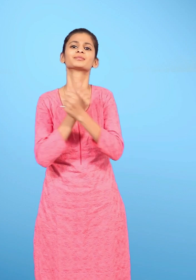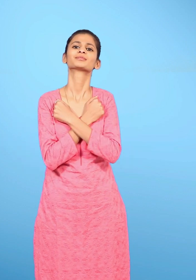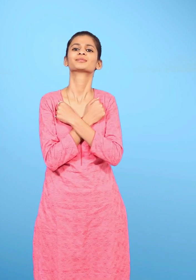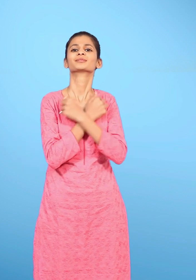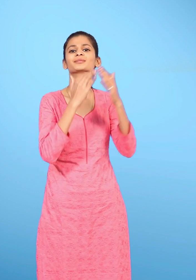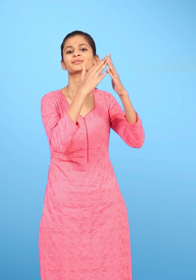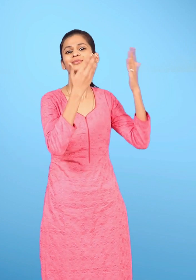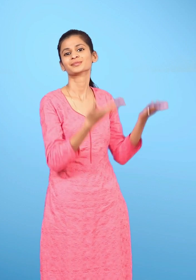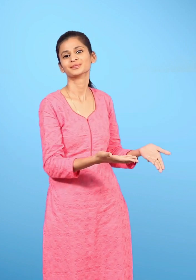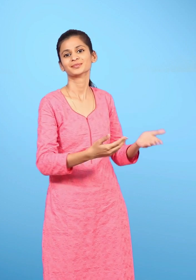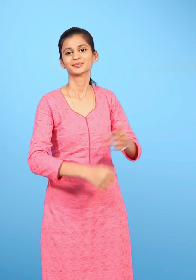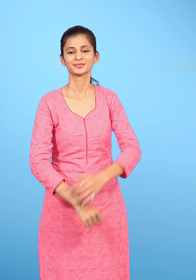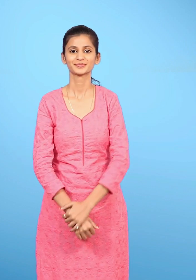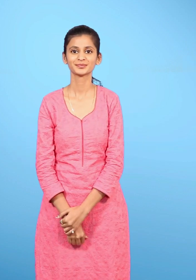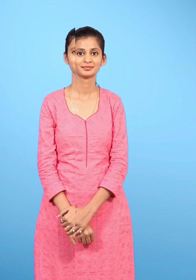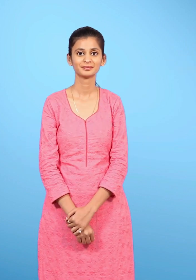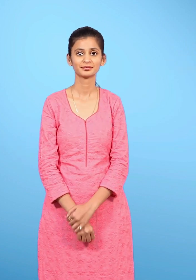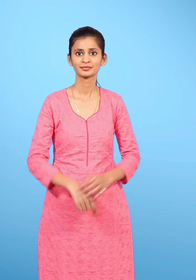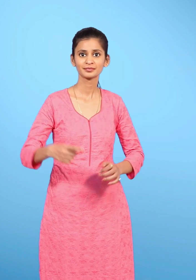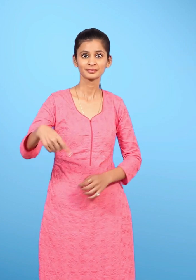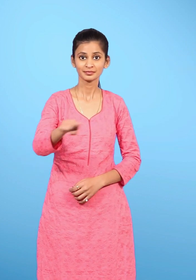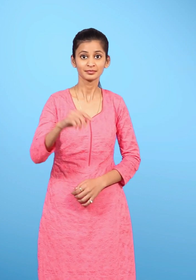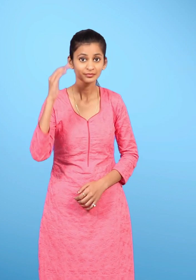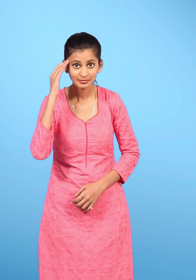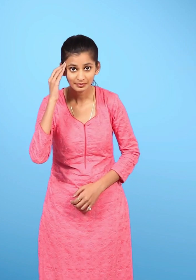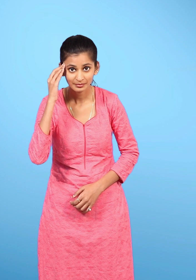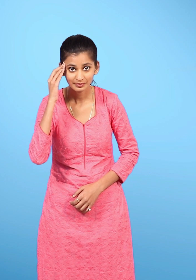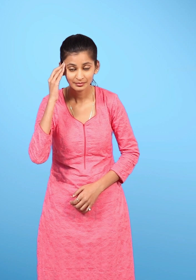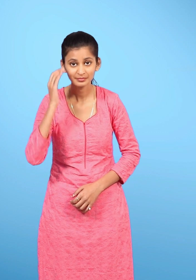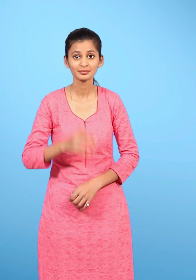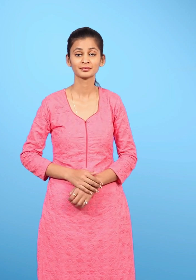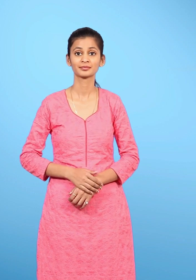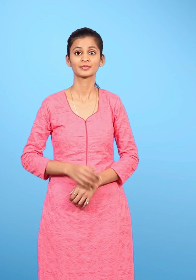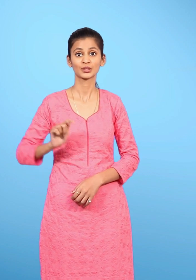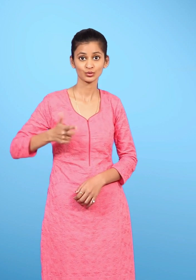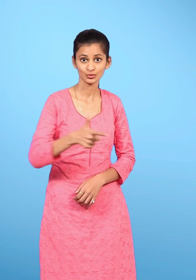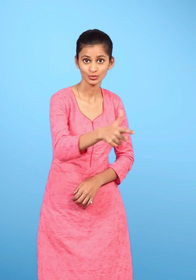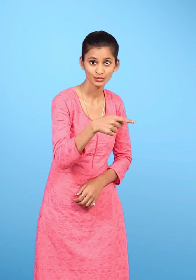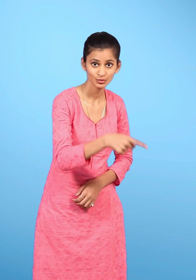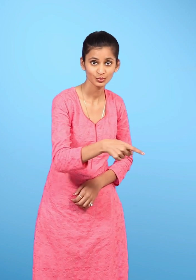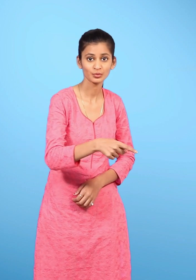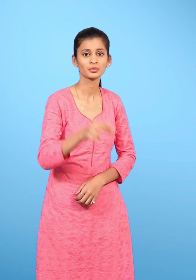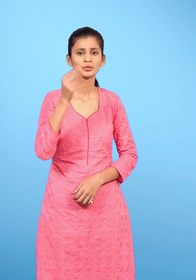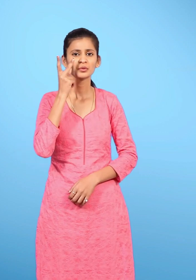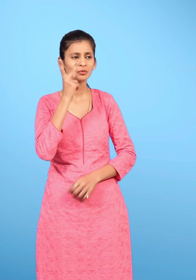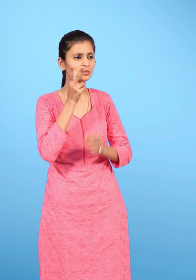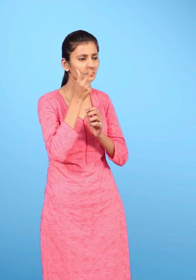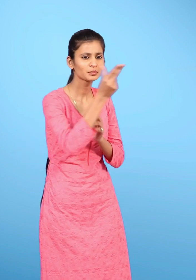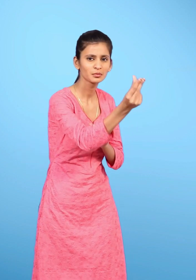प्यारा क्या आप जानते हो चूहों में देखने की